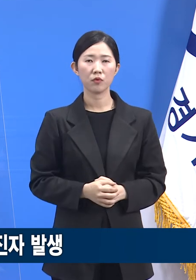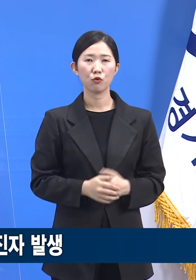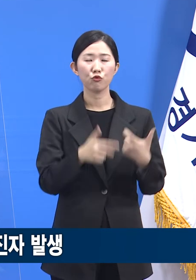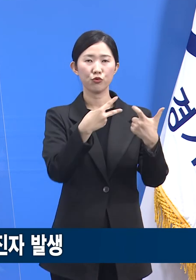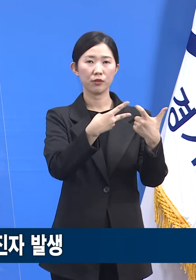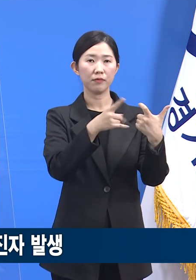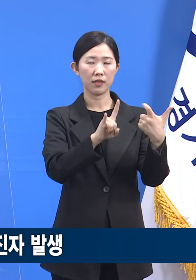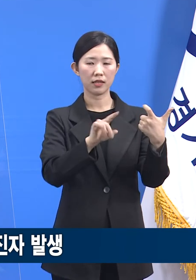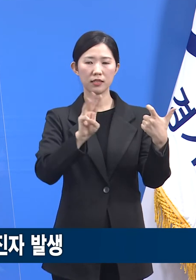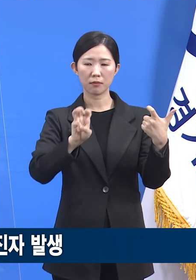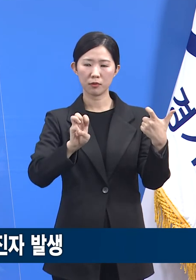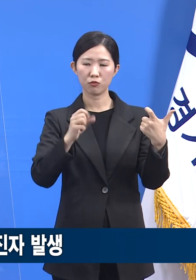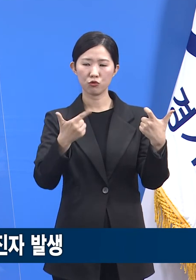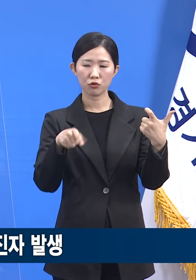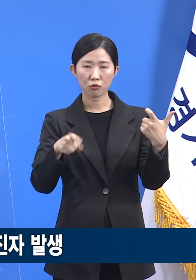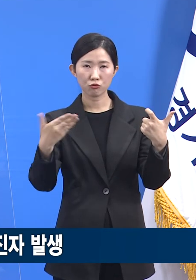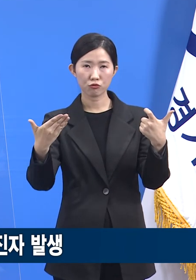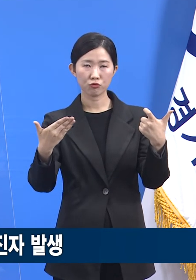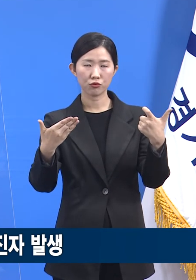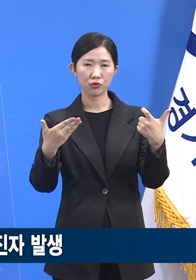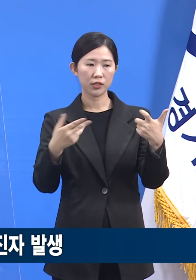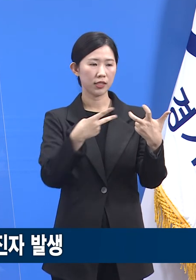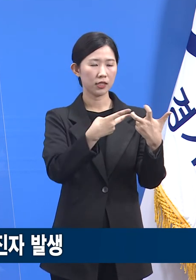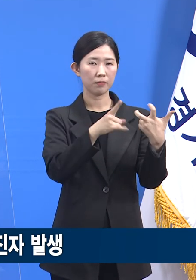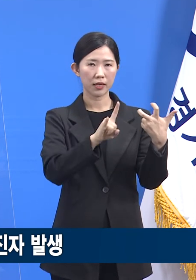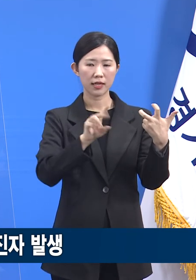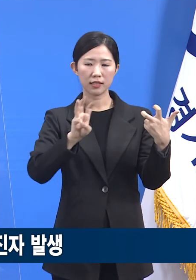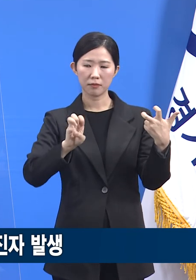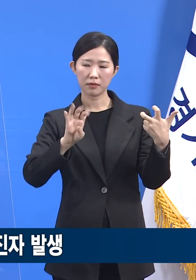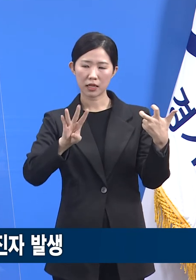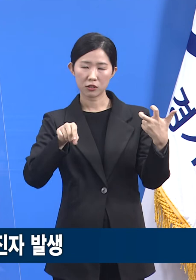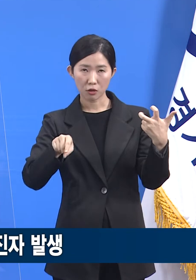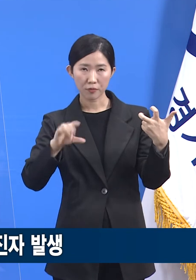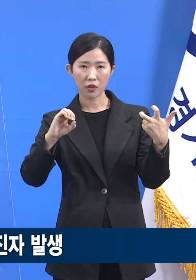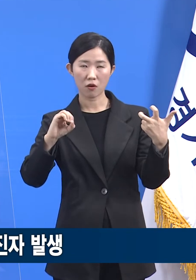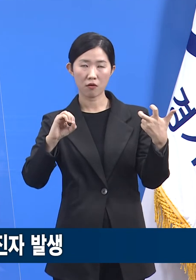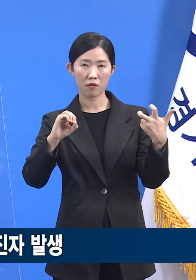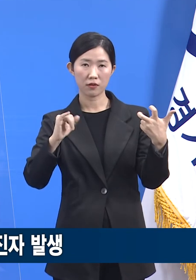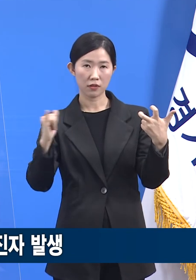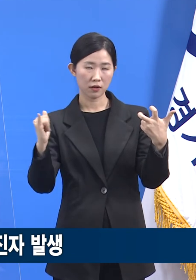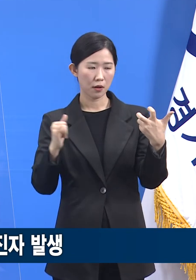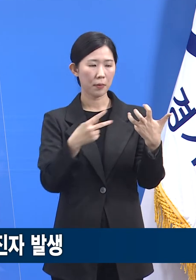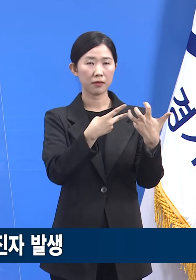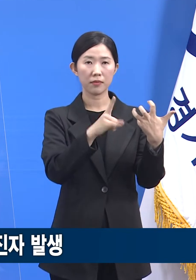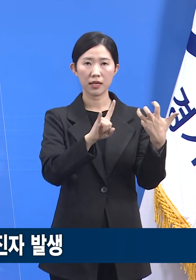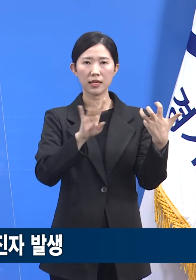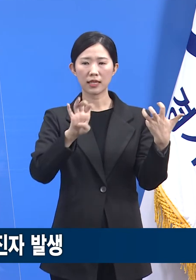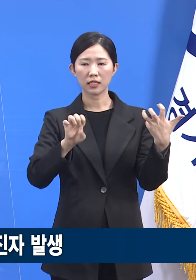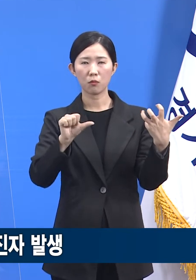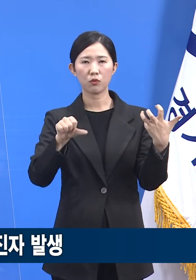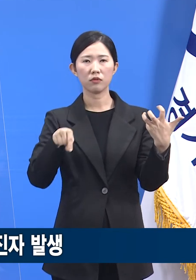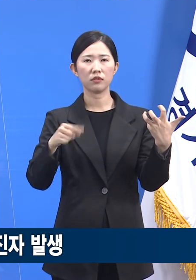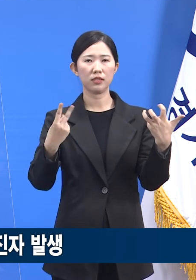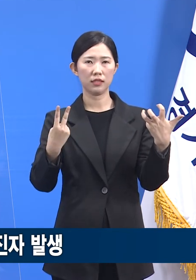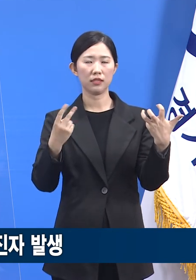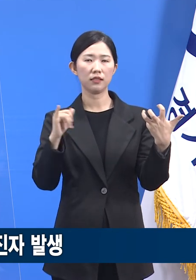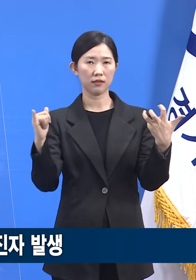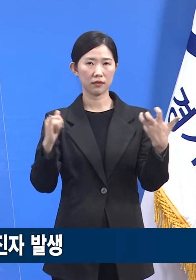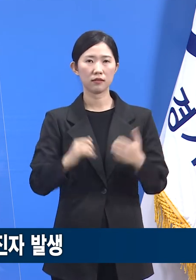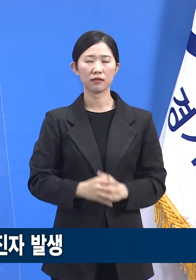39.9명 70대에 34.0명 80대 이상이 45.2명입니다.